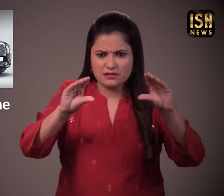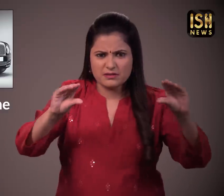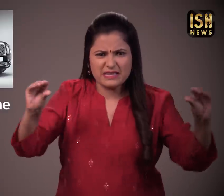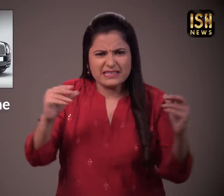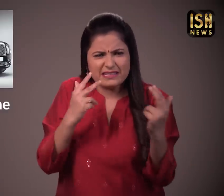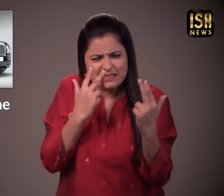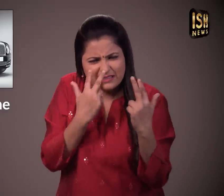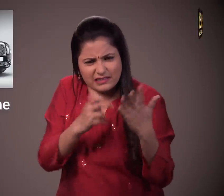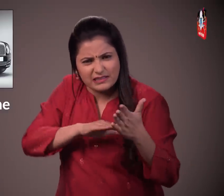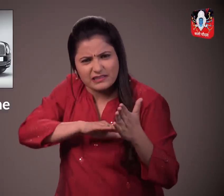से चोरी हो गई